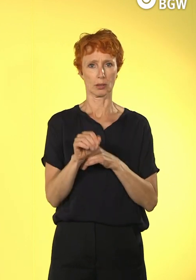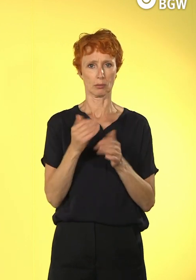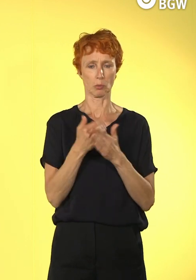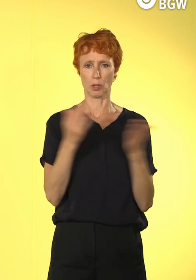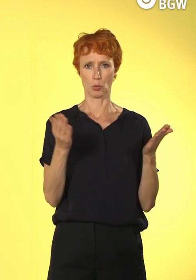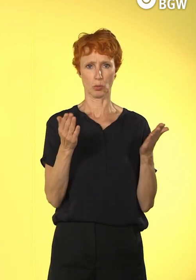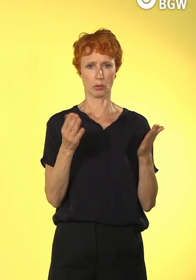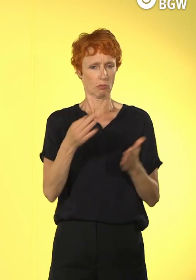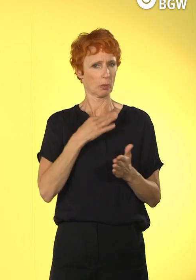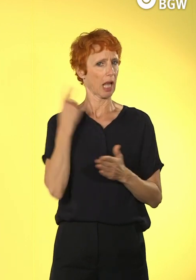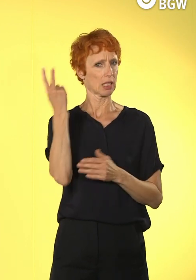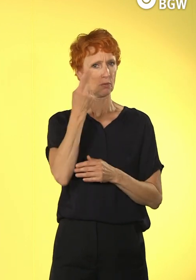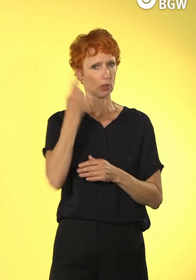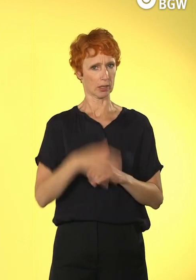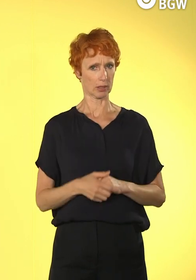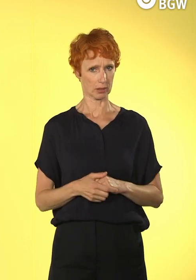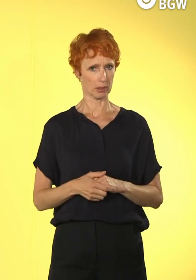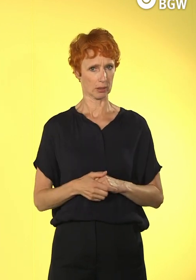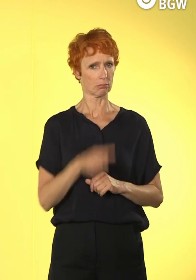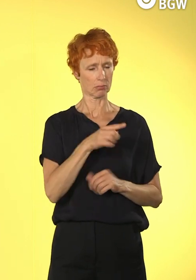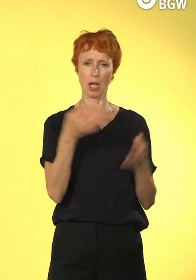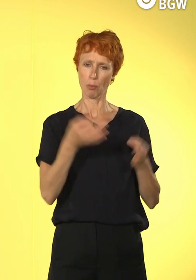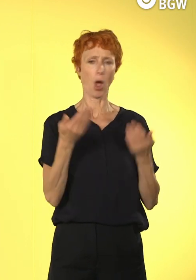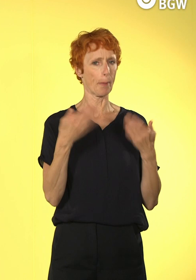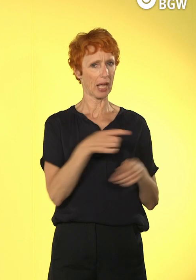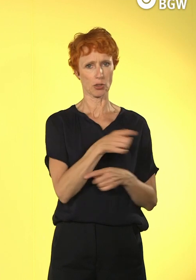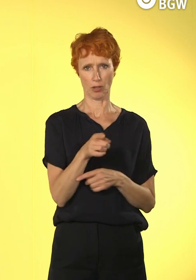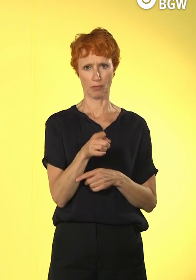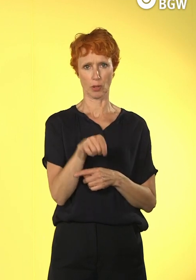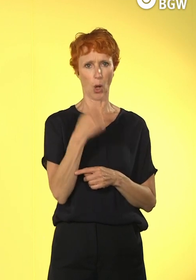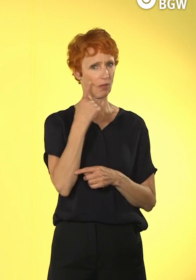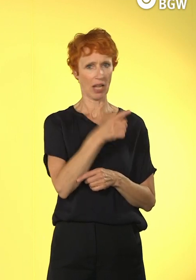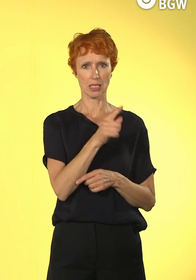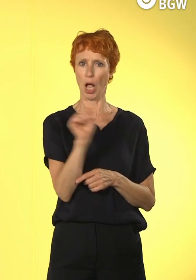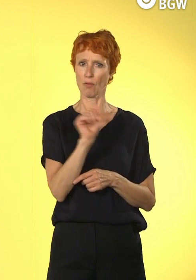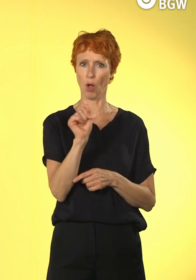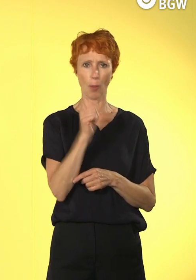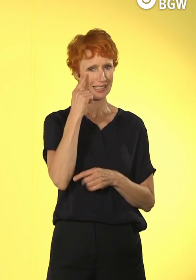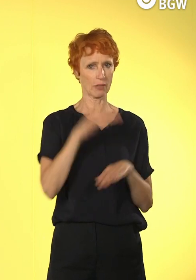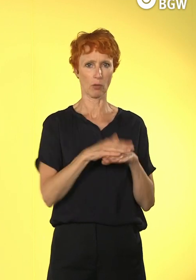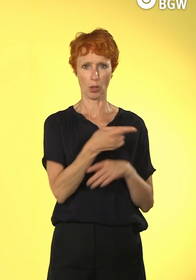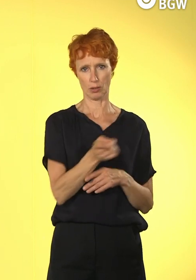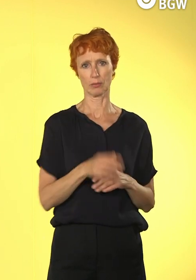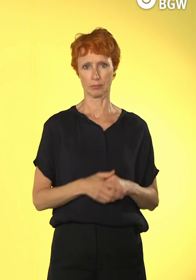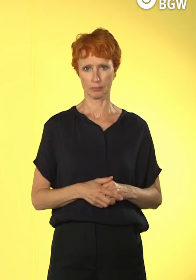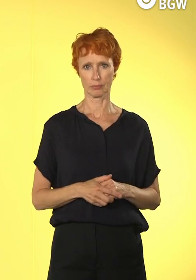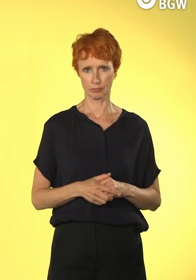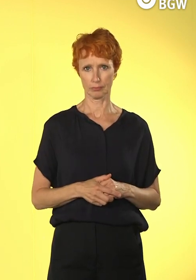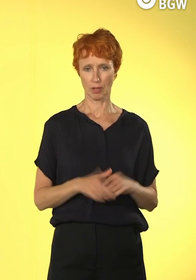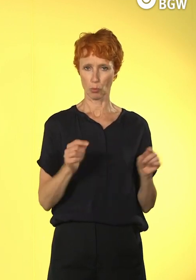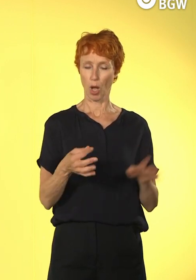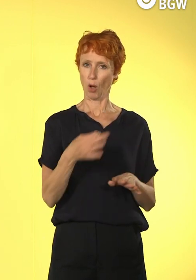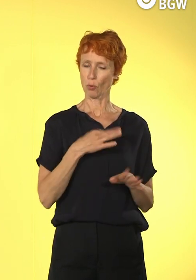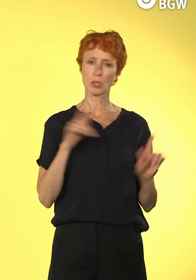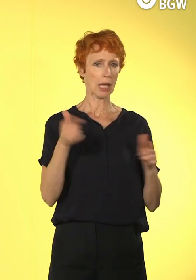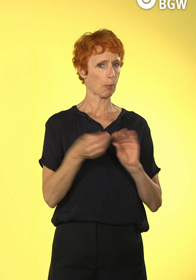Mindset dazu, dass da eine Bereitschaft dafür da ist und eine Grundhaltung, dass das förderlich ist für den Arbeitsalltag. Und das macht man, also es ist auch für uns überhaupt kein Thema.